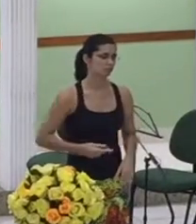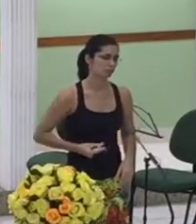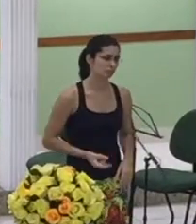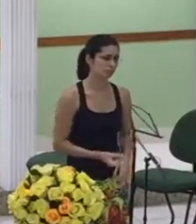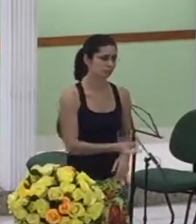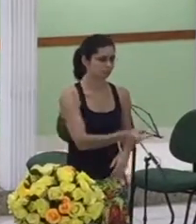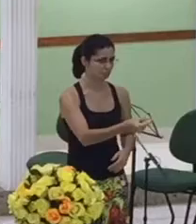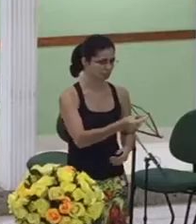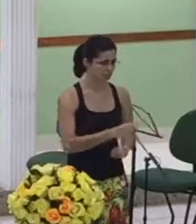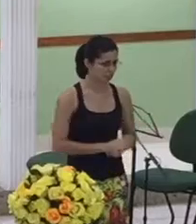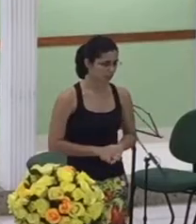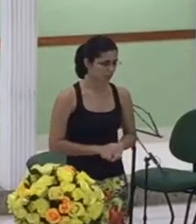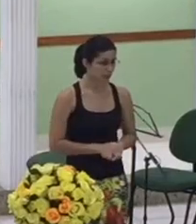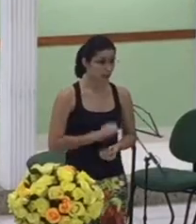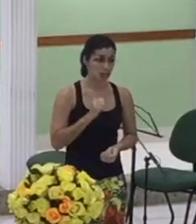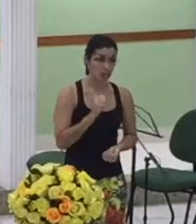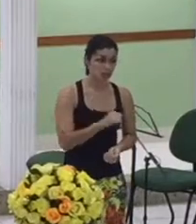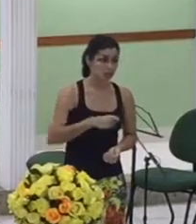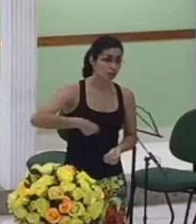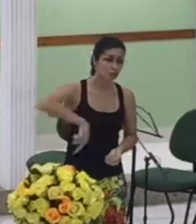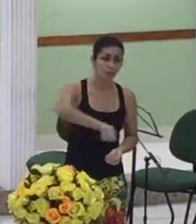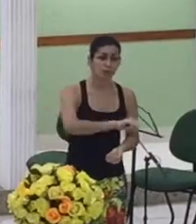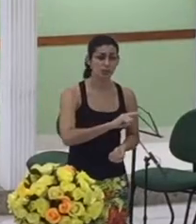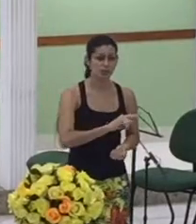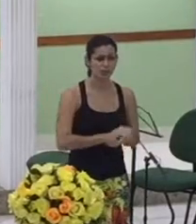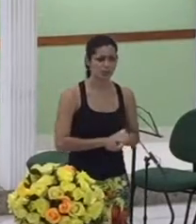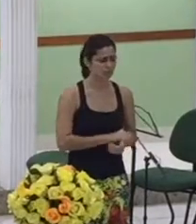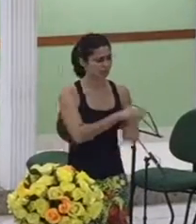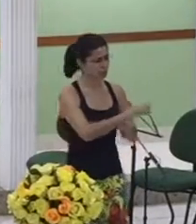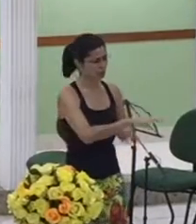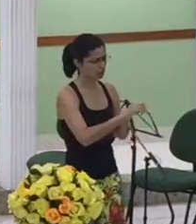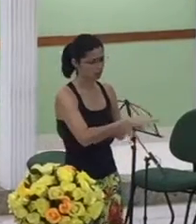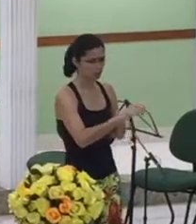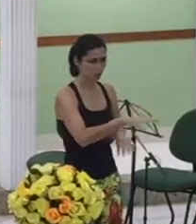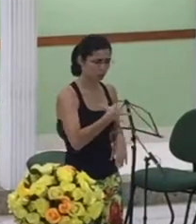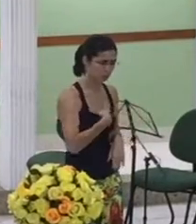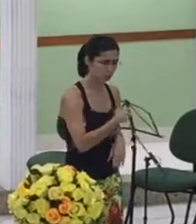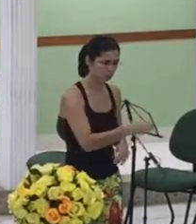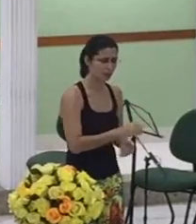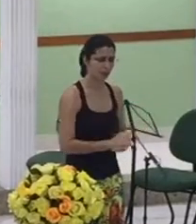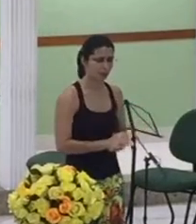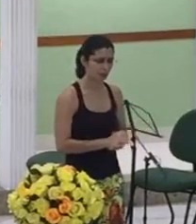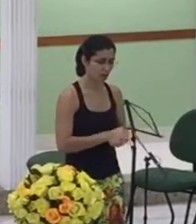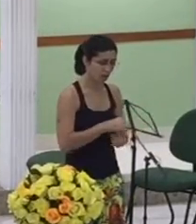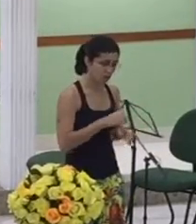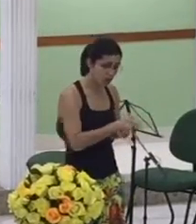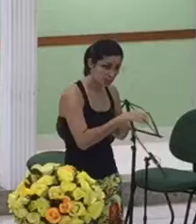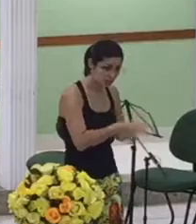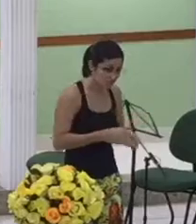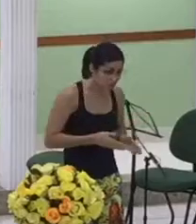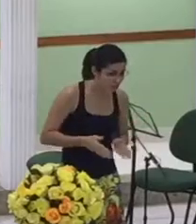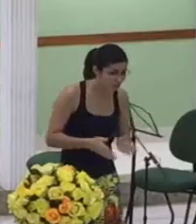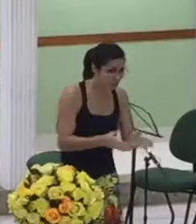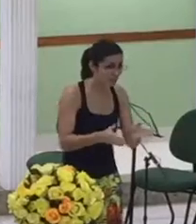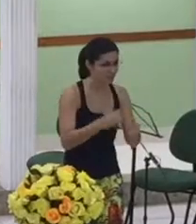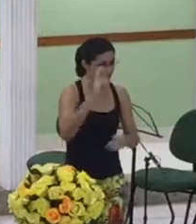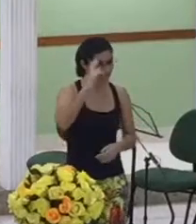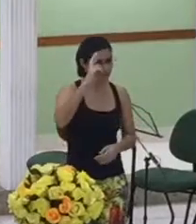se vocês estão criando os filhos de vocês em nome do senhor isso se escreverá para a eternidade se